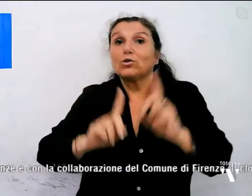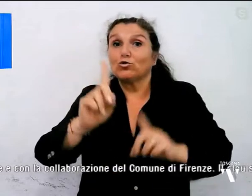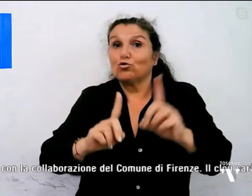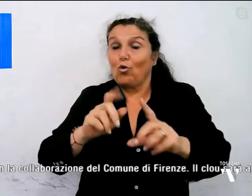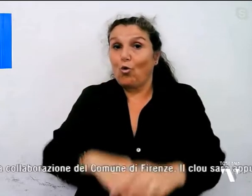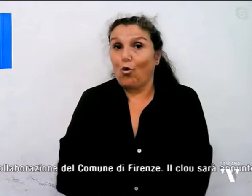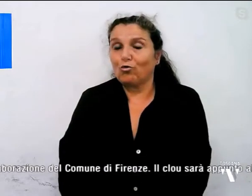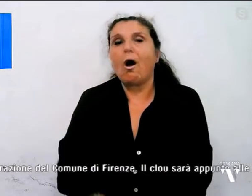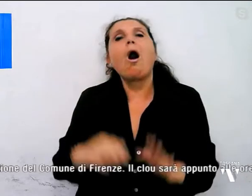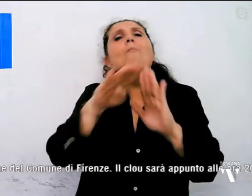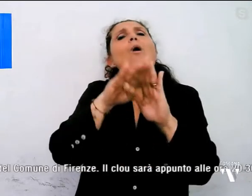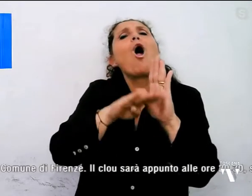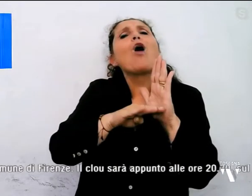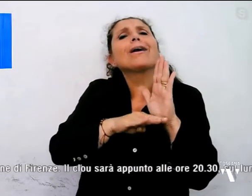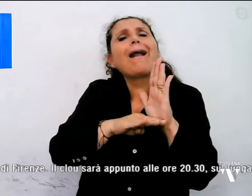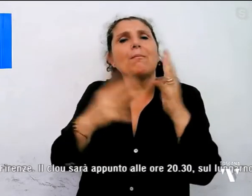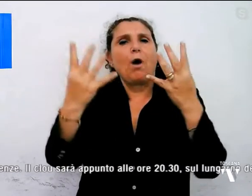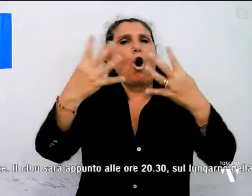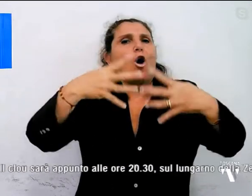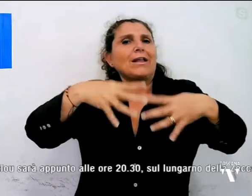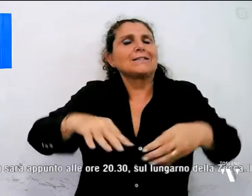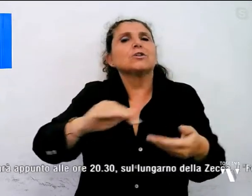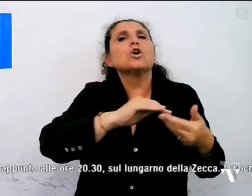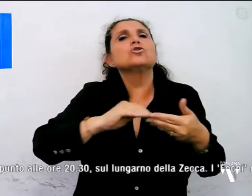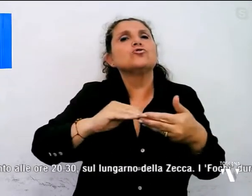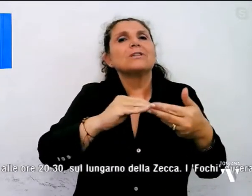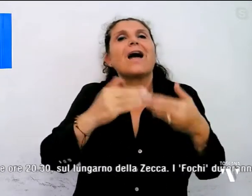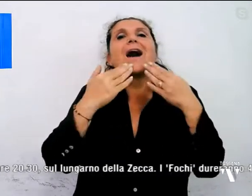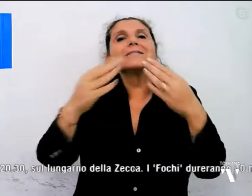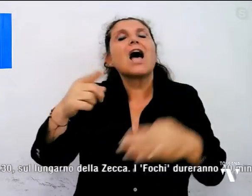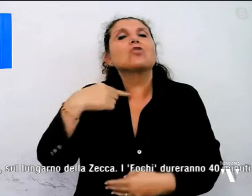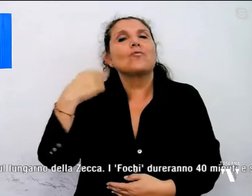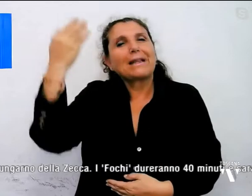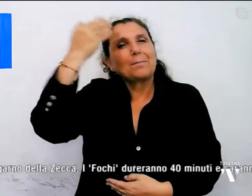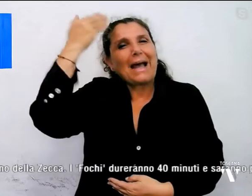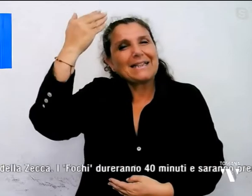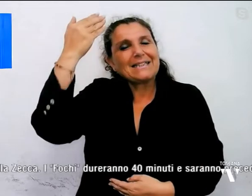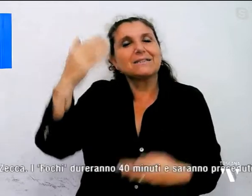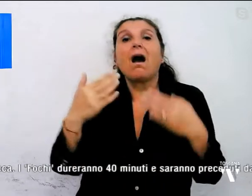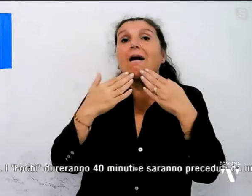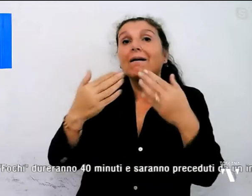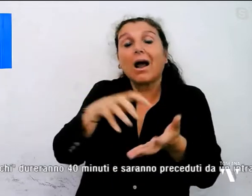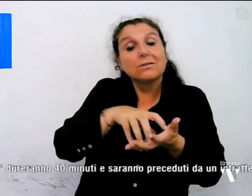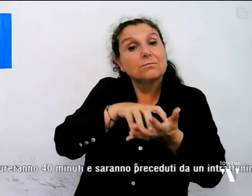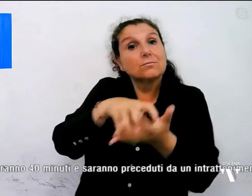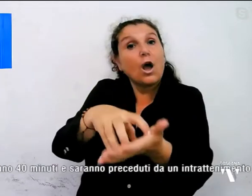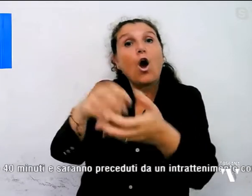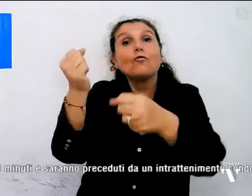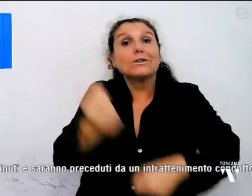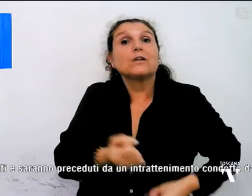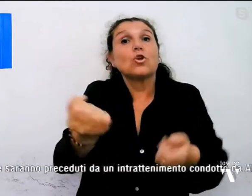programma è stato organizzato dalla Società di San Giovanni Battista grazie al contributo di Fondazione Cassa